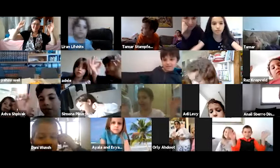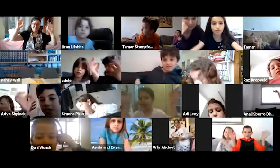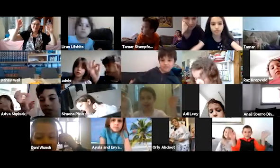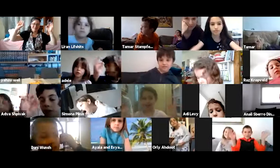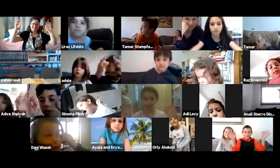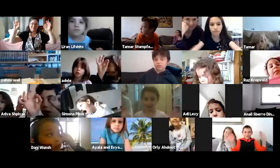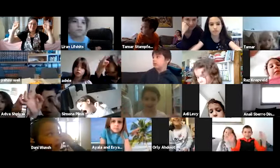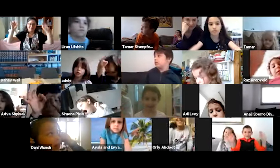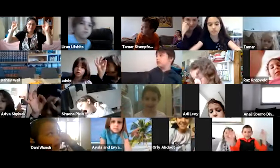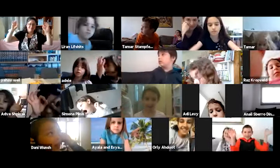מקסים, מקסים.